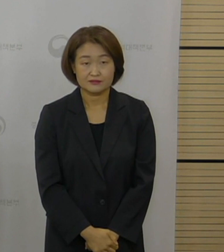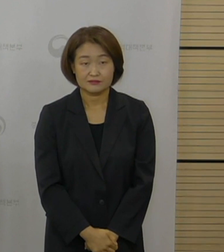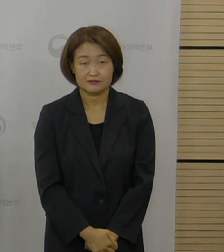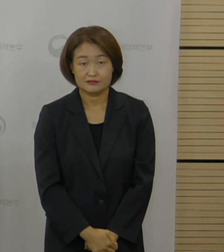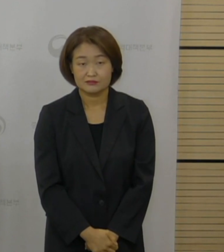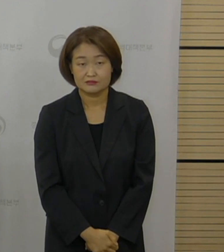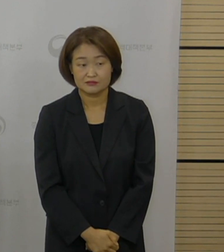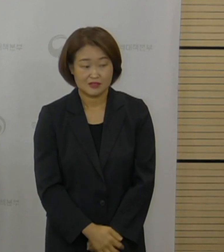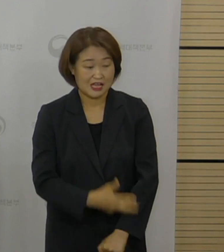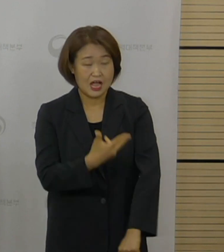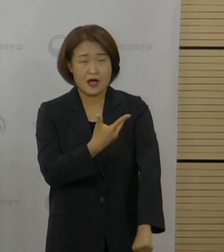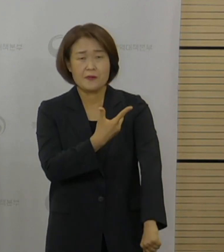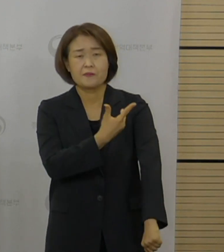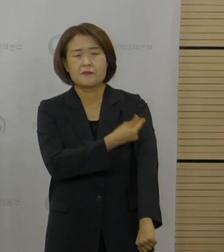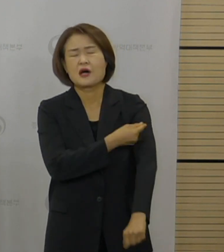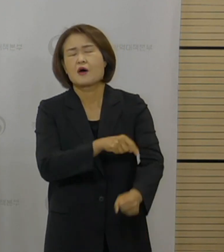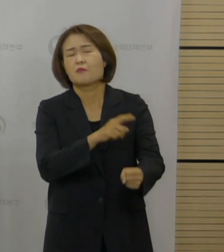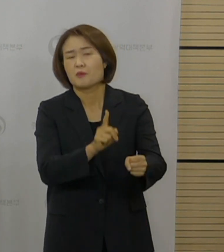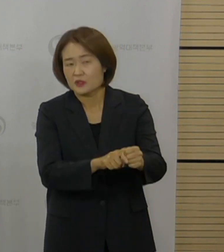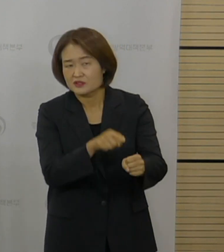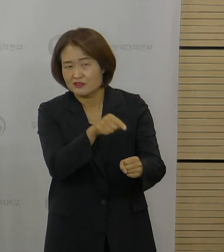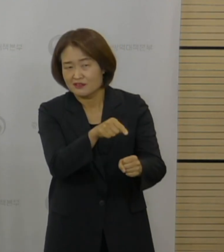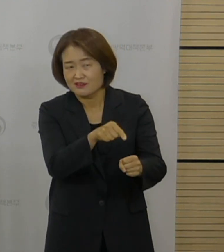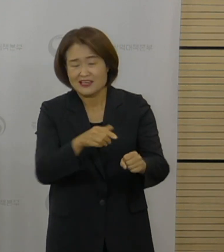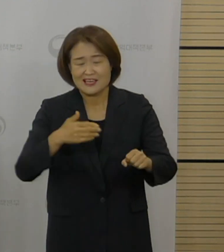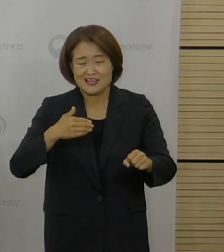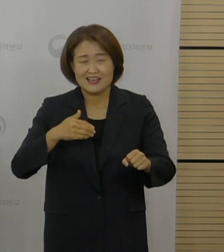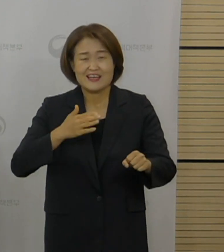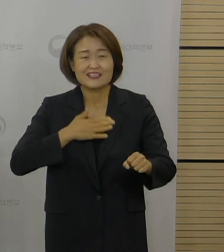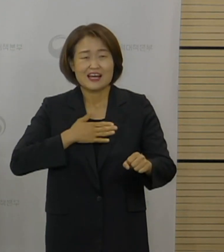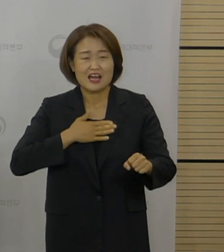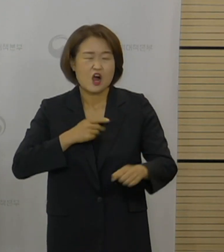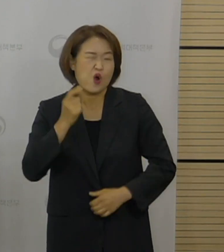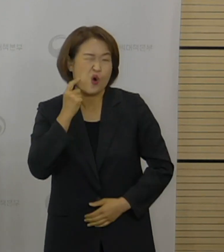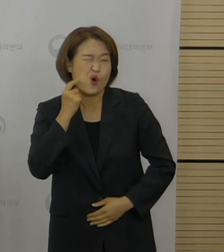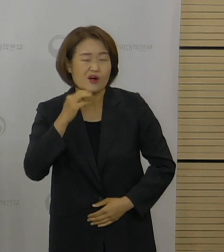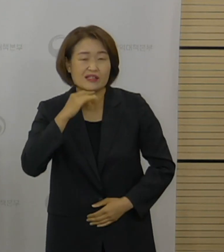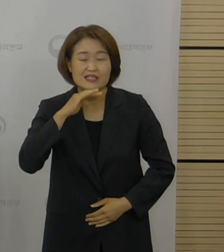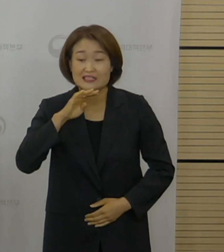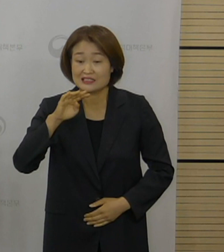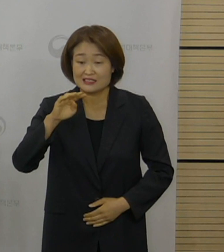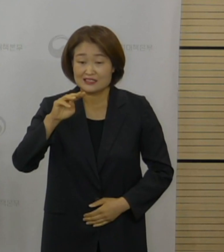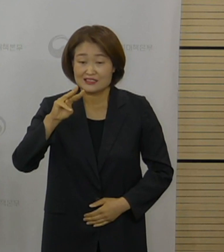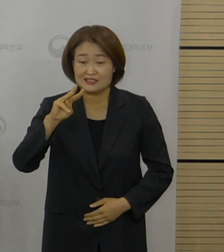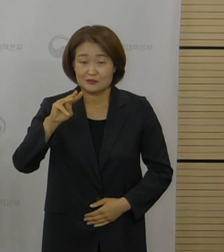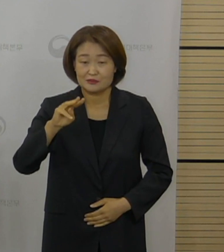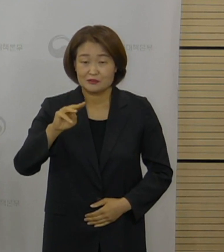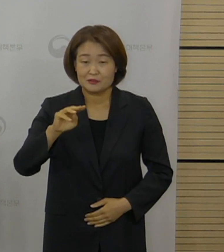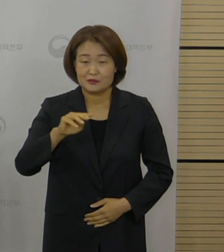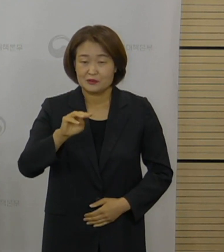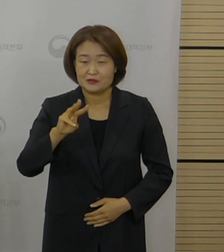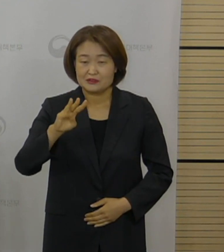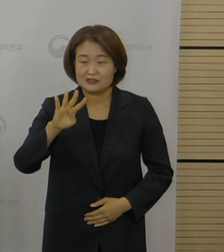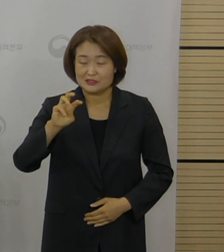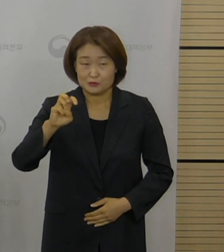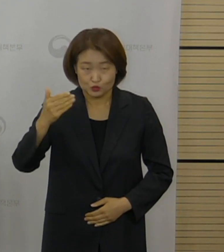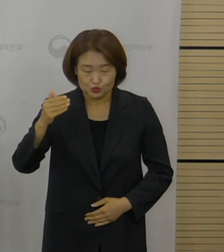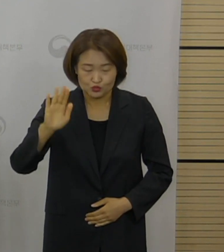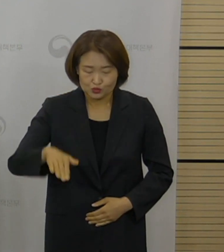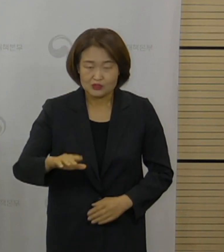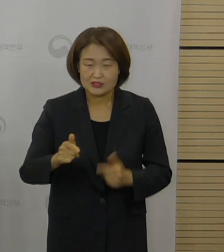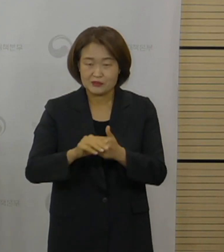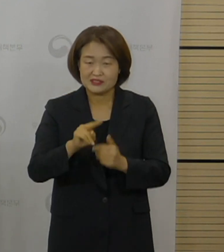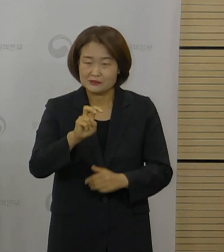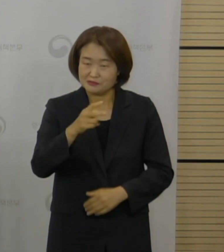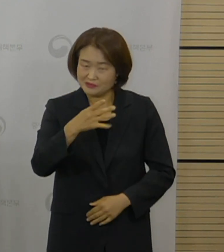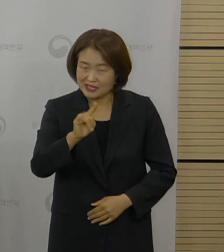현실적으로 백신을 맞으려고 허위로 모의고사를 신청하는 40세 미만 20대 이상의 연령층의 사람들이 있을